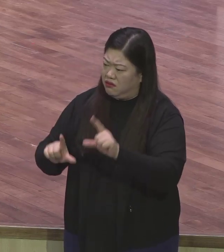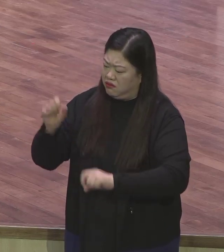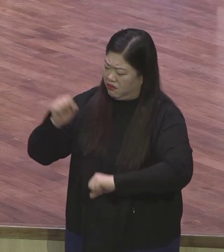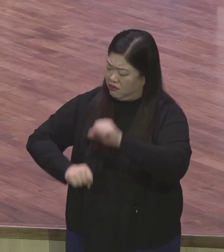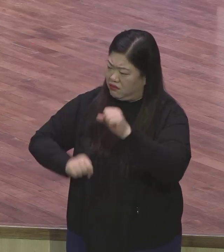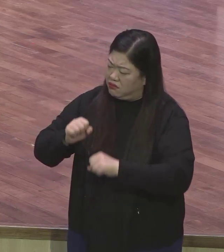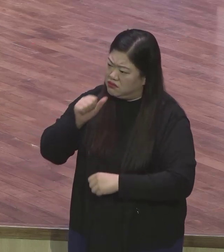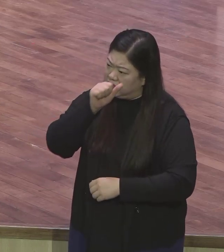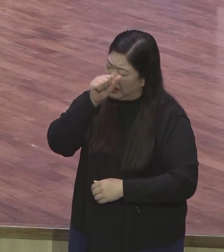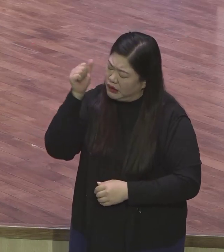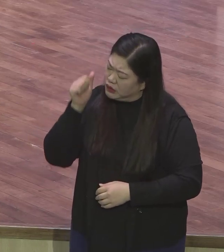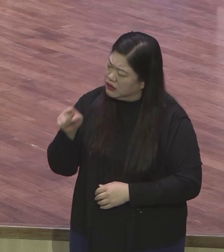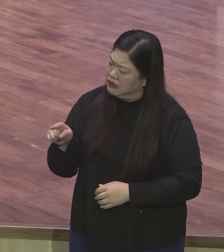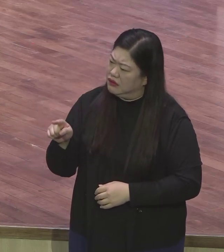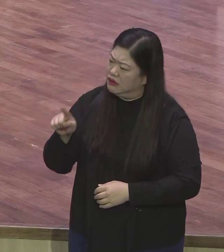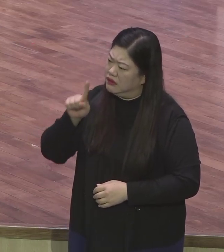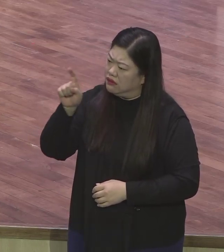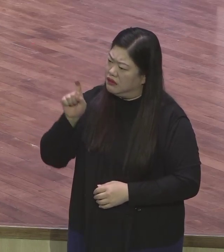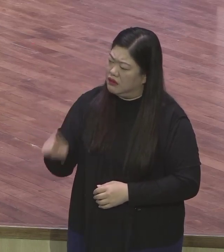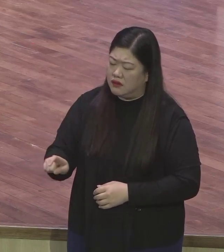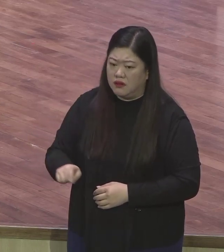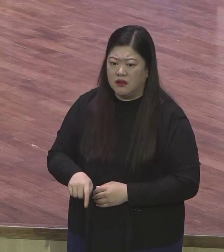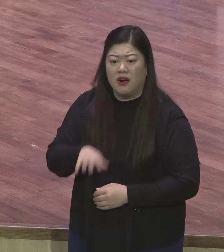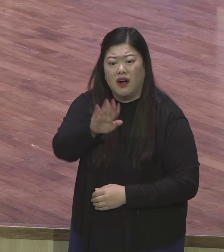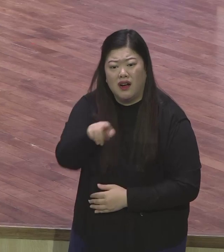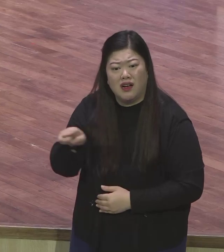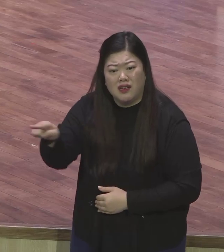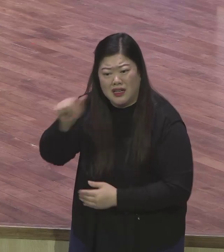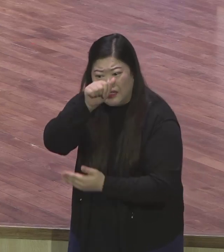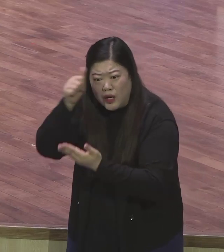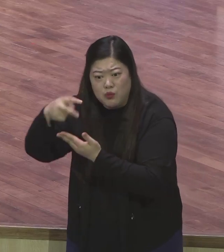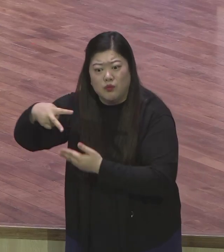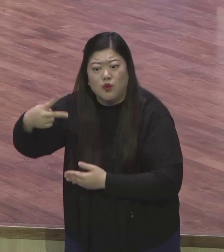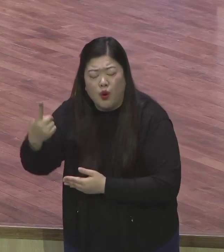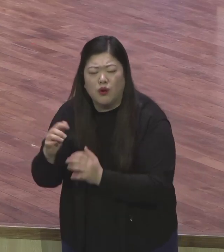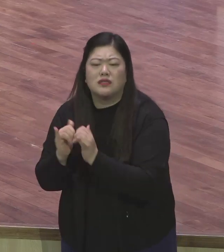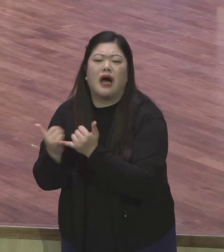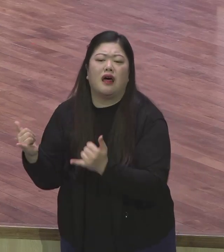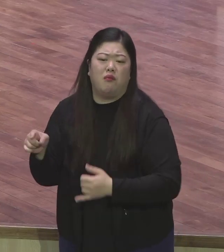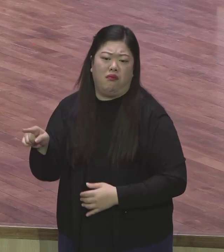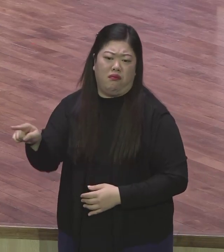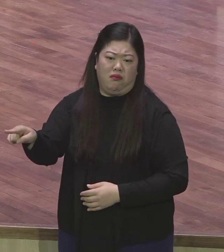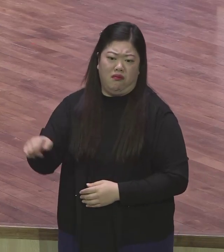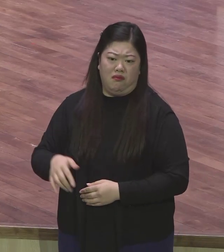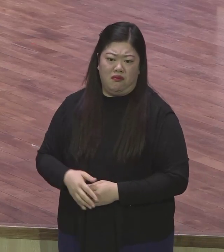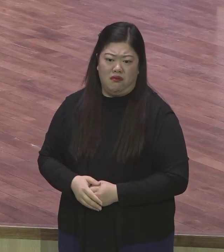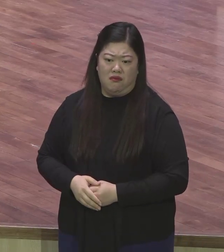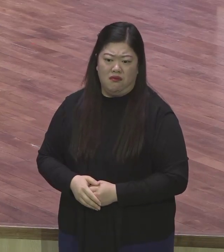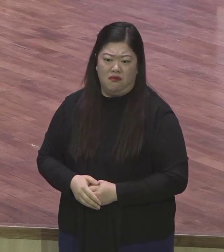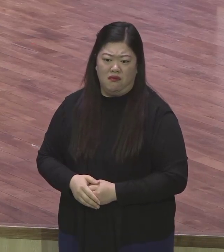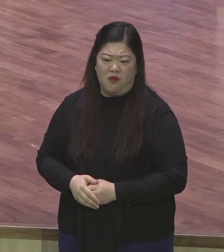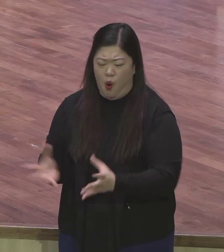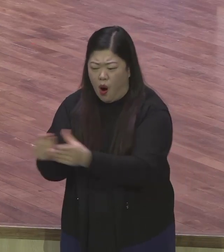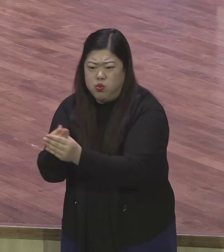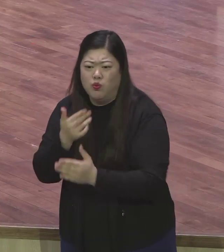힘들게 그런 날이 올 거예요 오면 안 좋지만 올 수도 있어요 그러니까